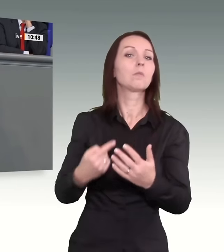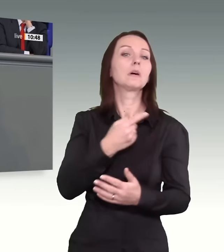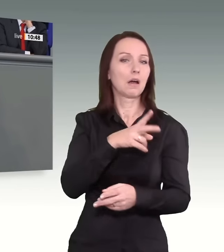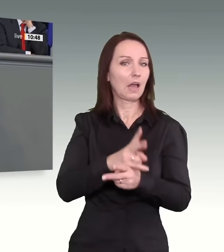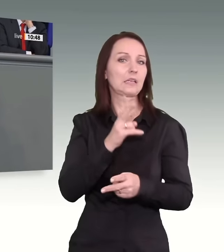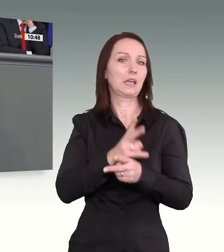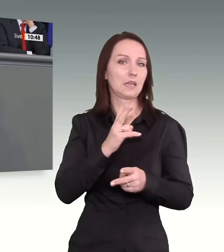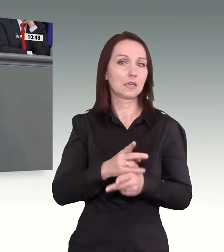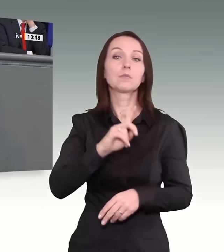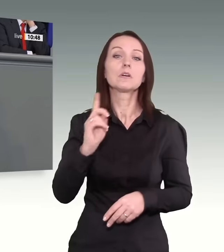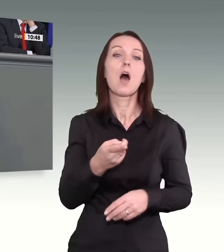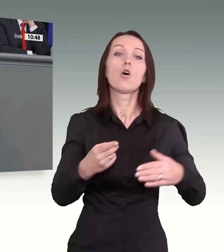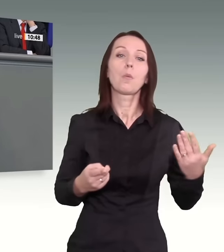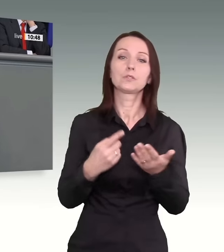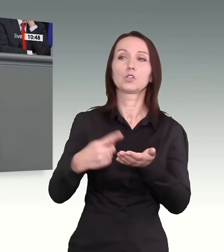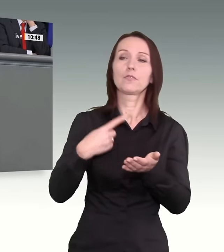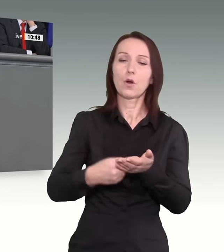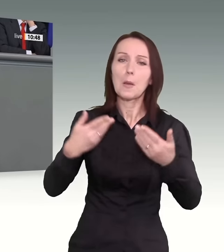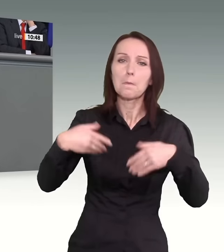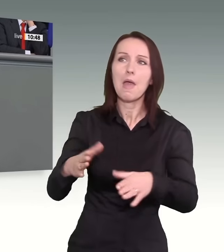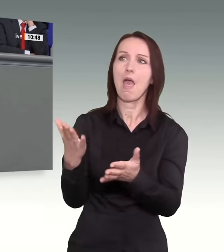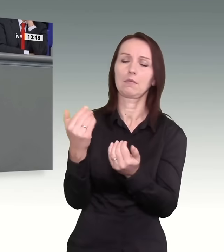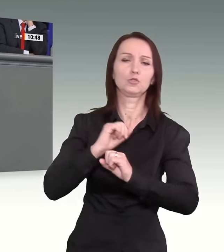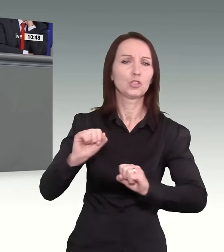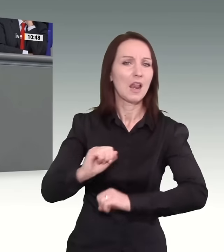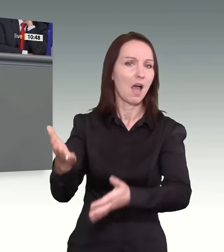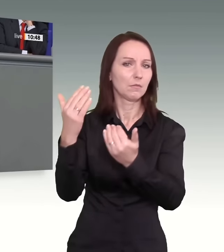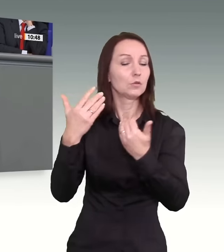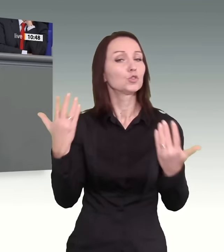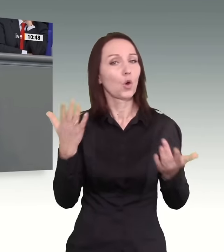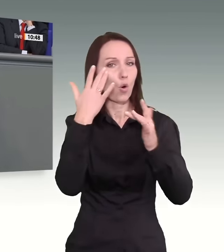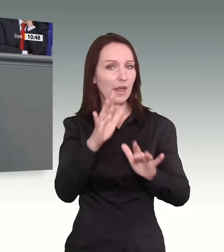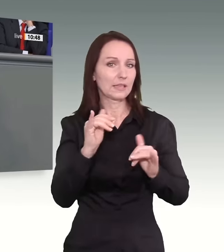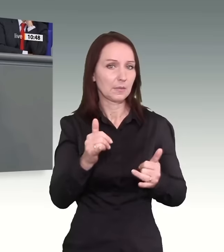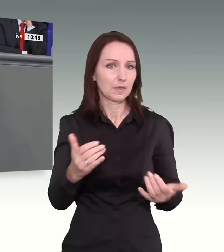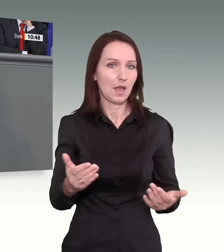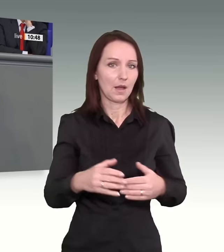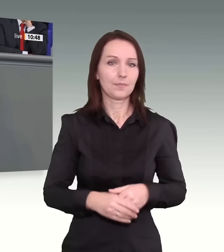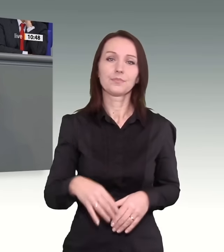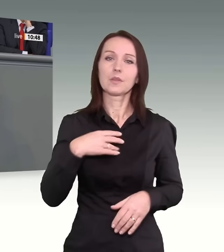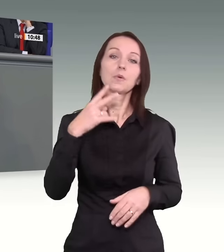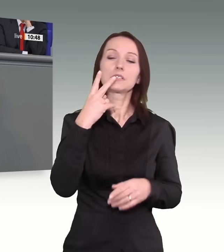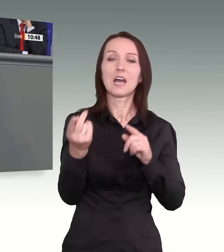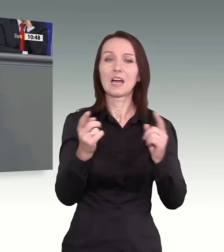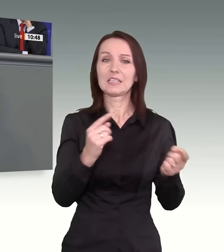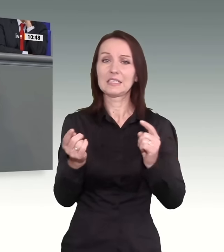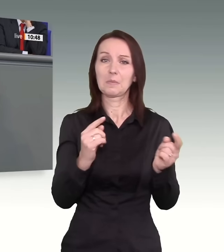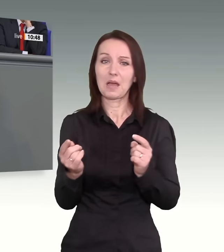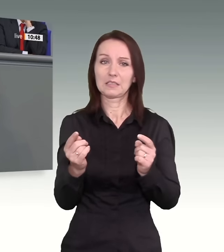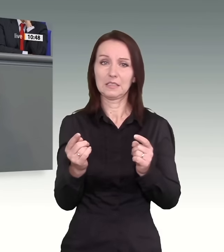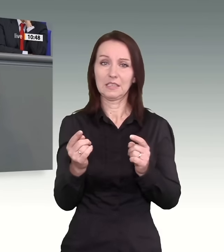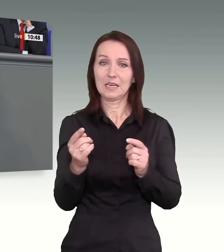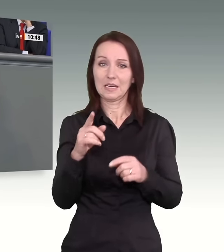fordert. Das ist alles legitim. Aber wenn ich mir die Debatte angucke, dann weiß ich nicht, ob diese Debatte eigentlich diejenigen